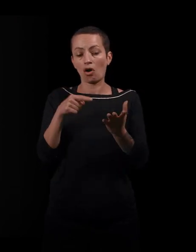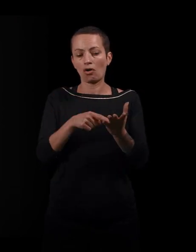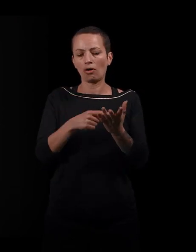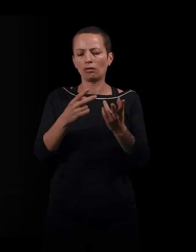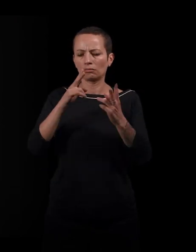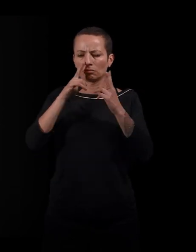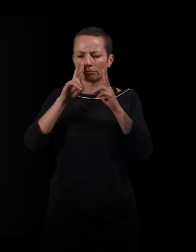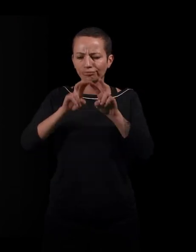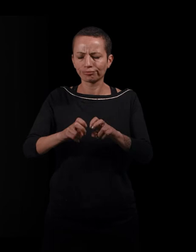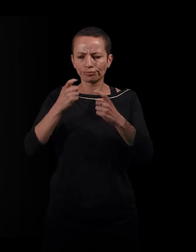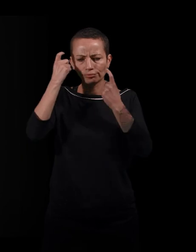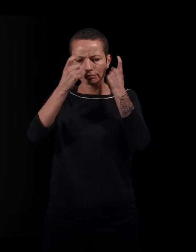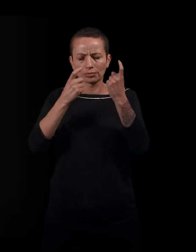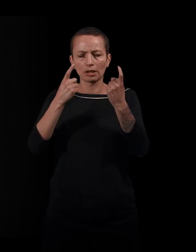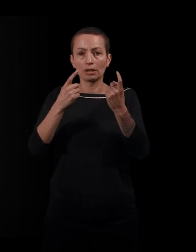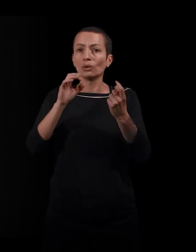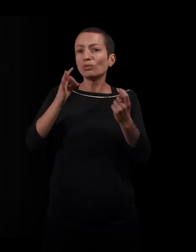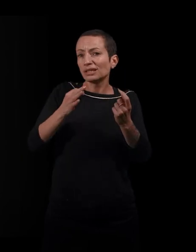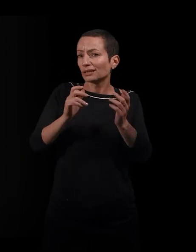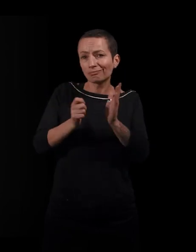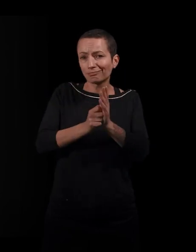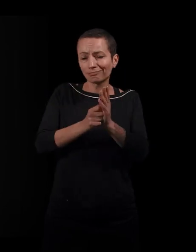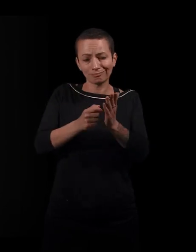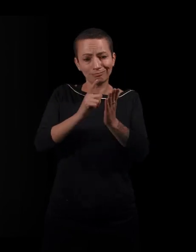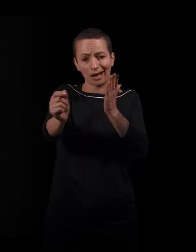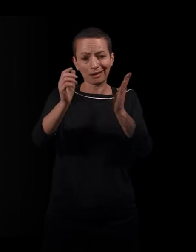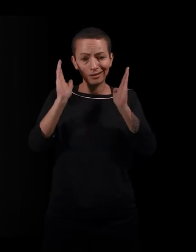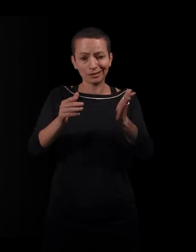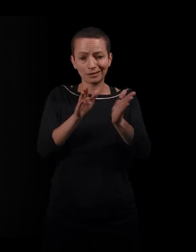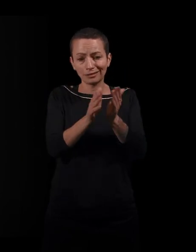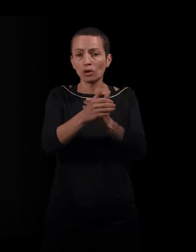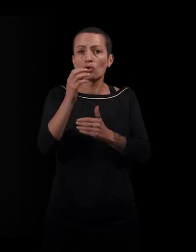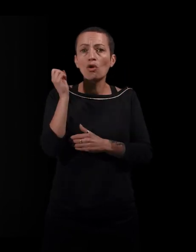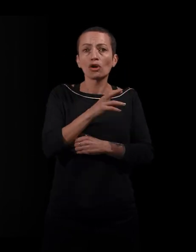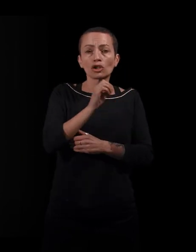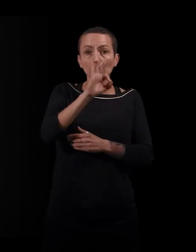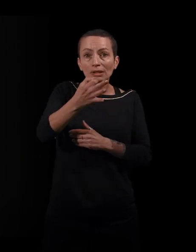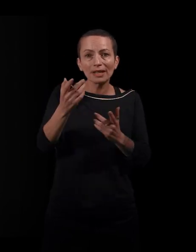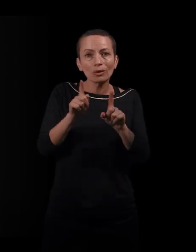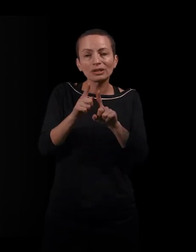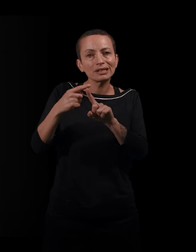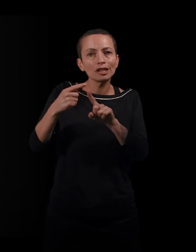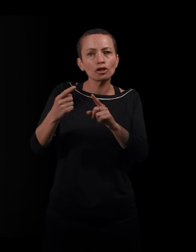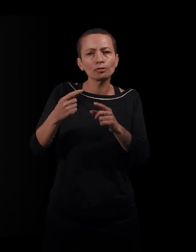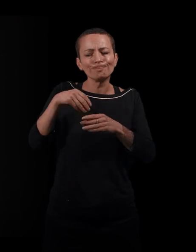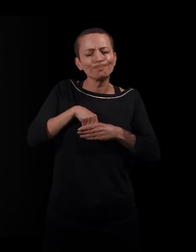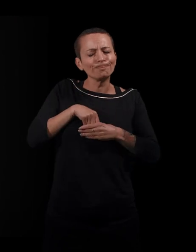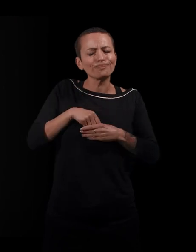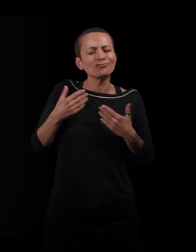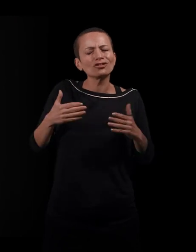'il y avait de l'urgence dans la décision de partir et qu'il y avait aussi des choses qui étaient depuis longtemps, en fait, qui se tramaient depuis longtemps. Et